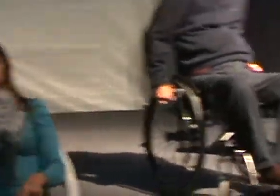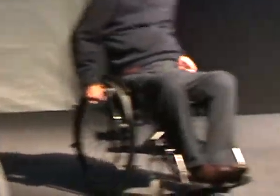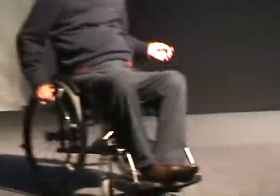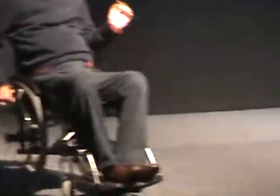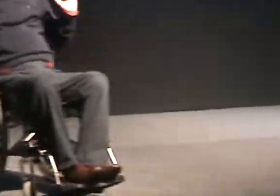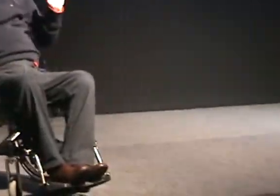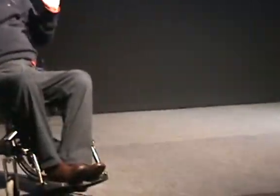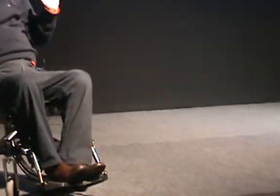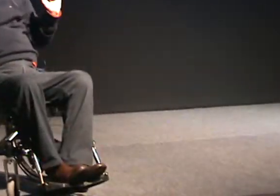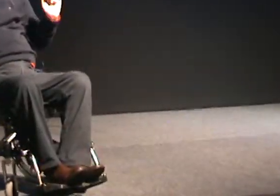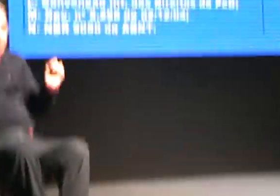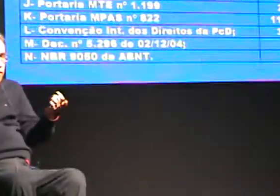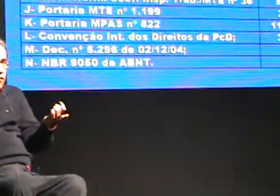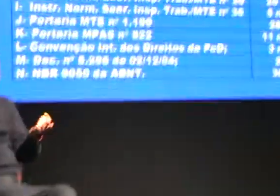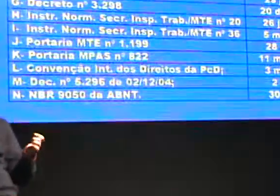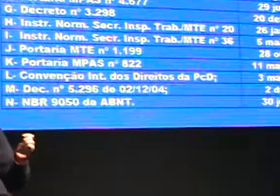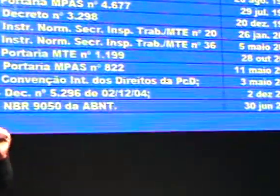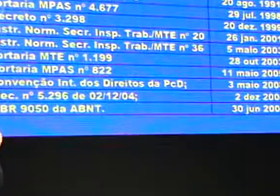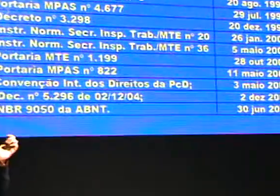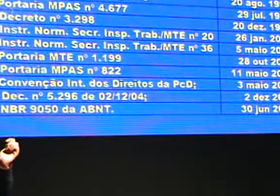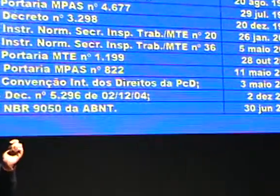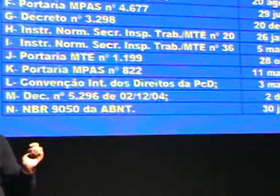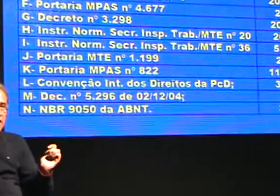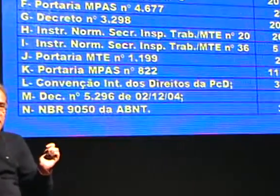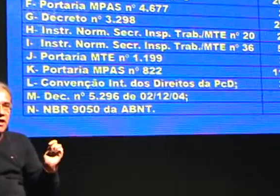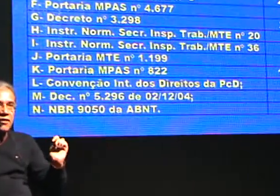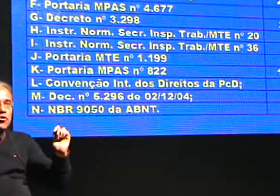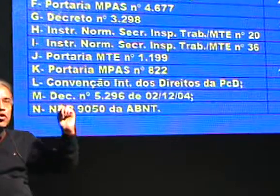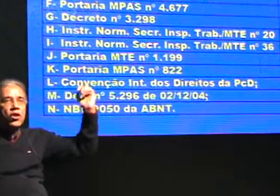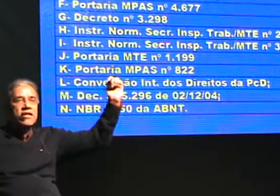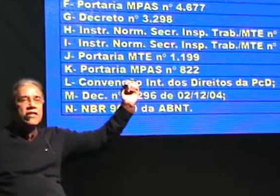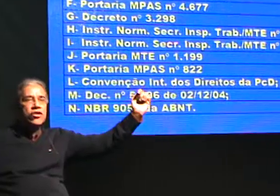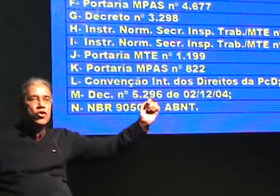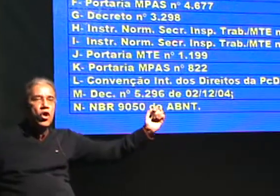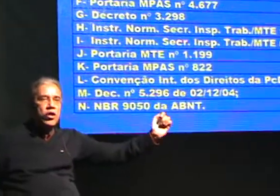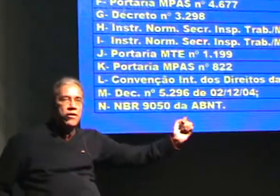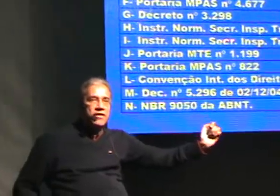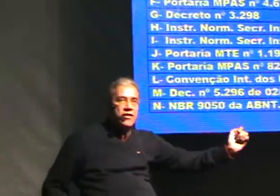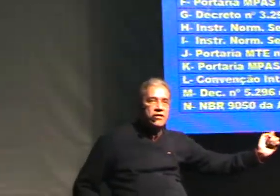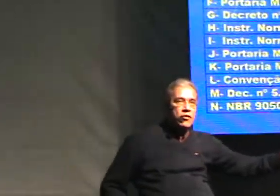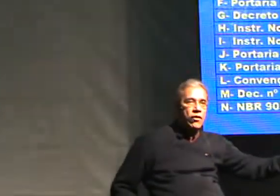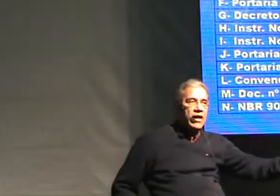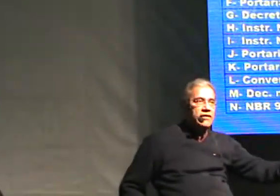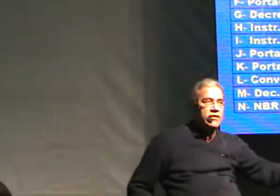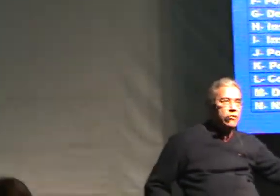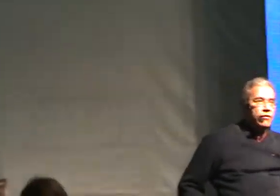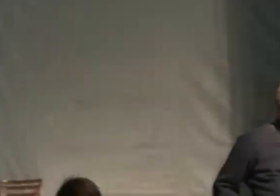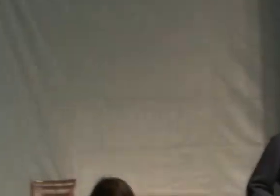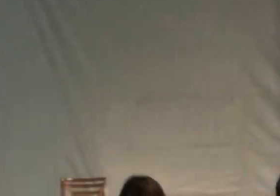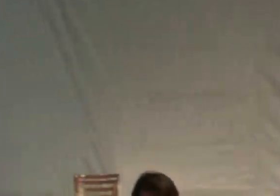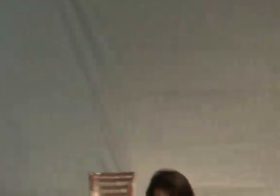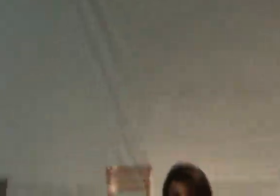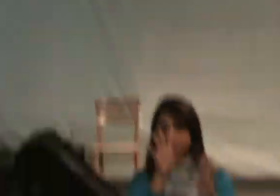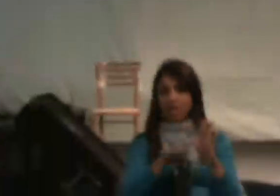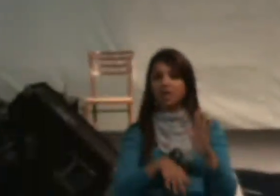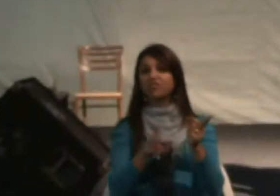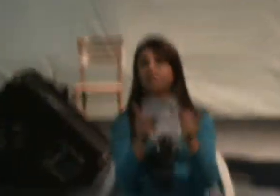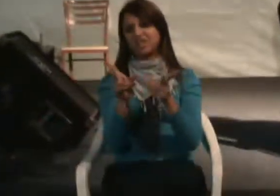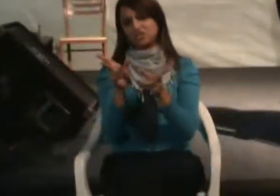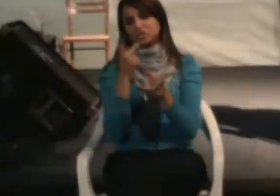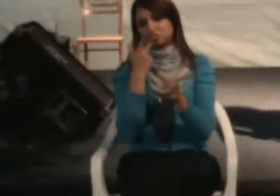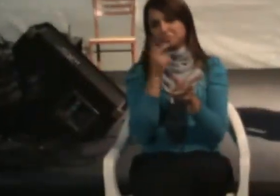BNT. A 9050. A BNT, todas as normas que estão lá, são vendidas.